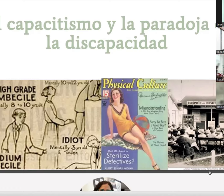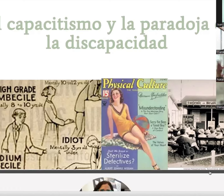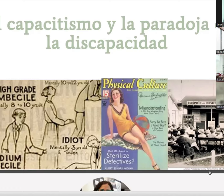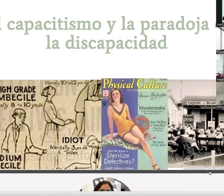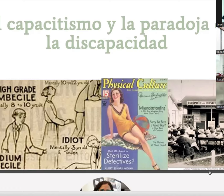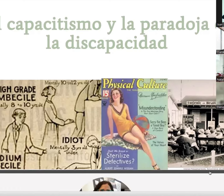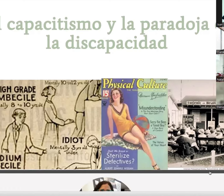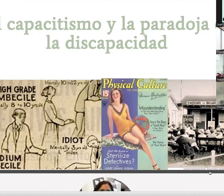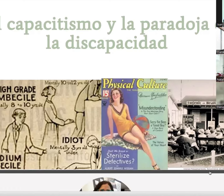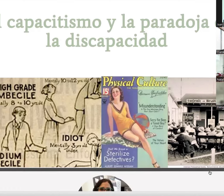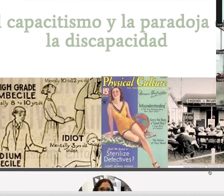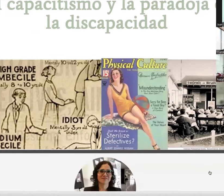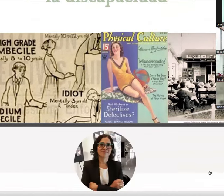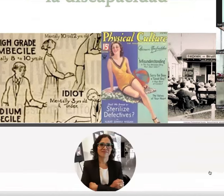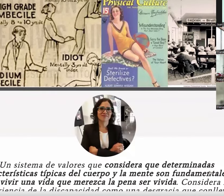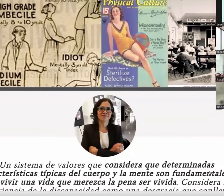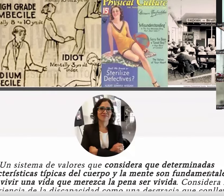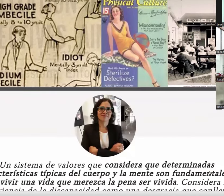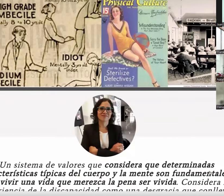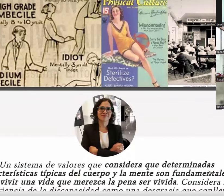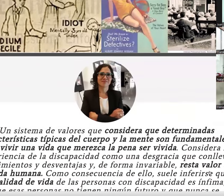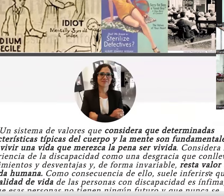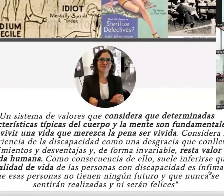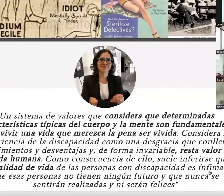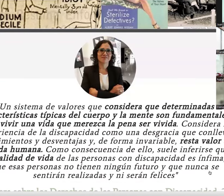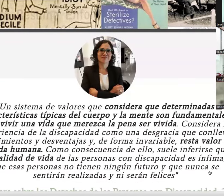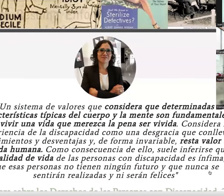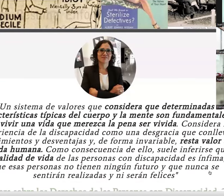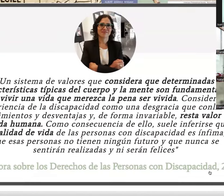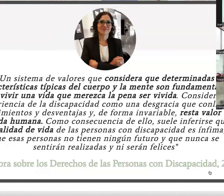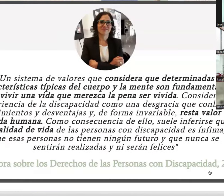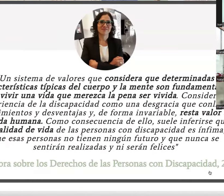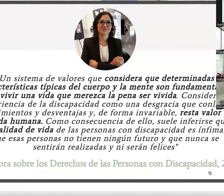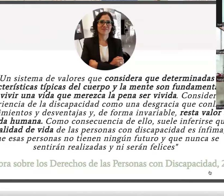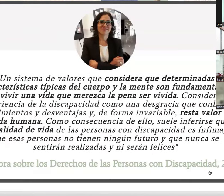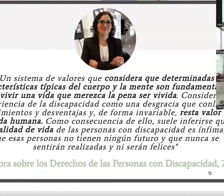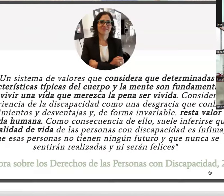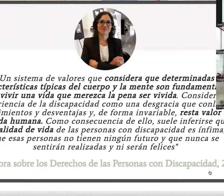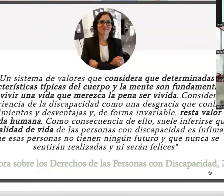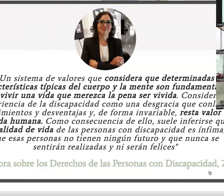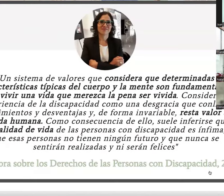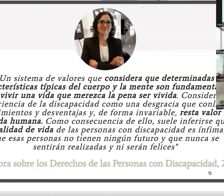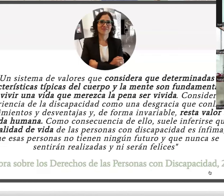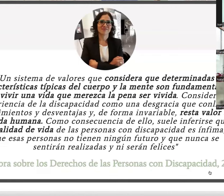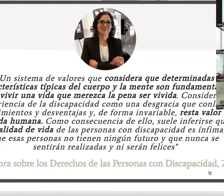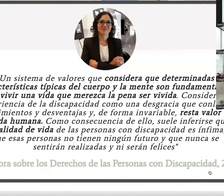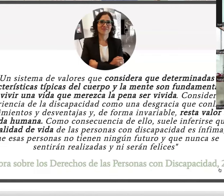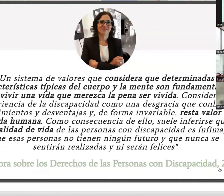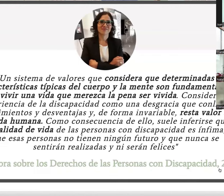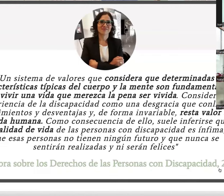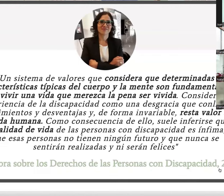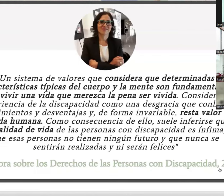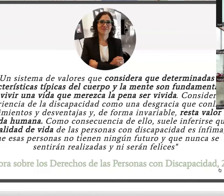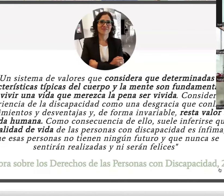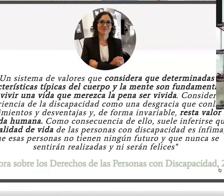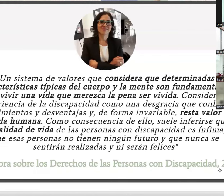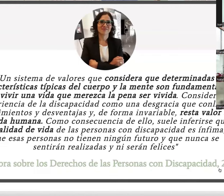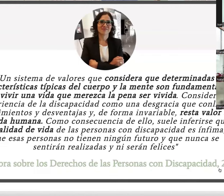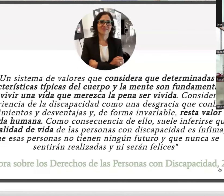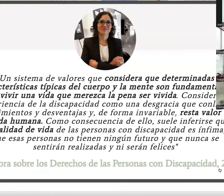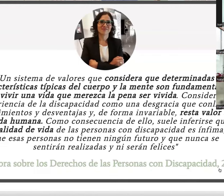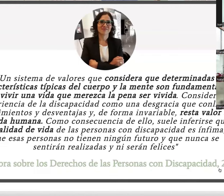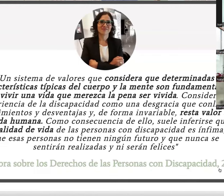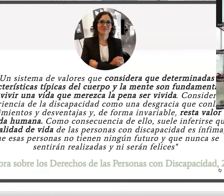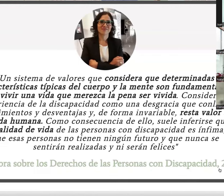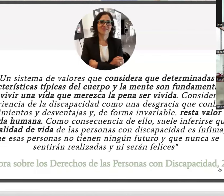otras y esto pues se debe a este quizás ustedes lo han escuchado más si están en ese tema y es este capacitismo